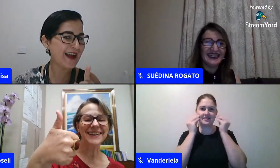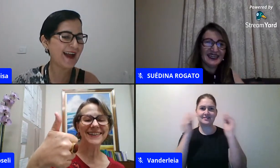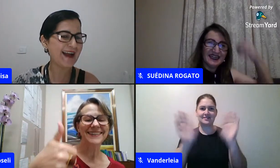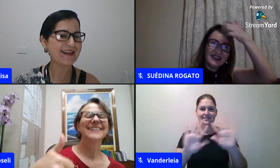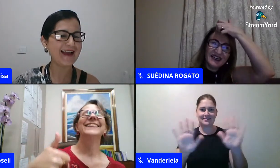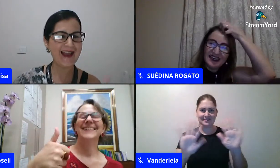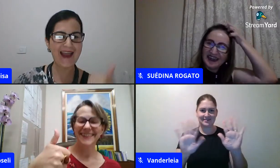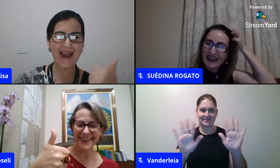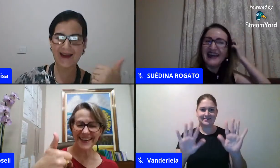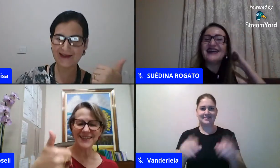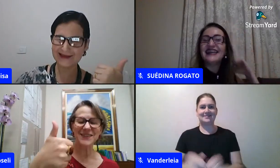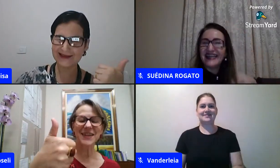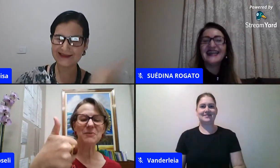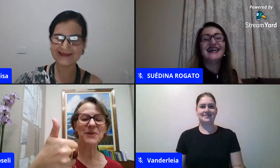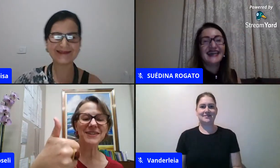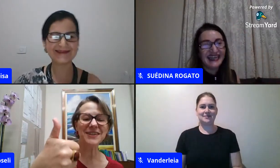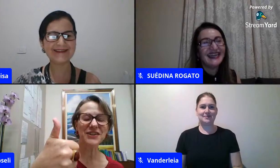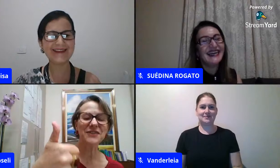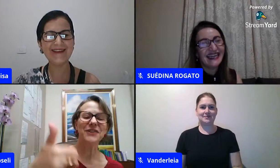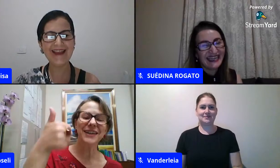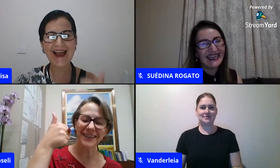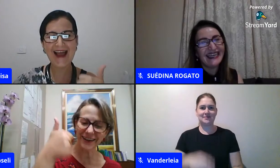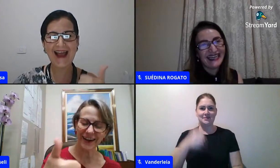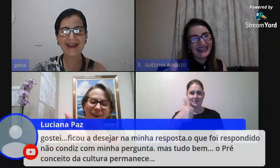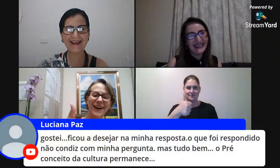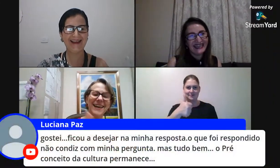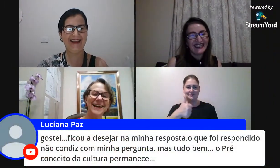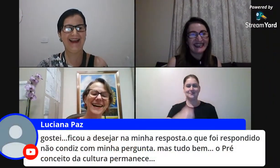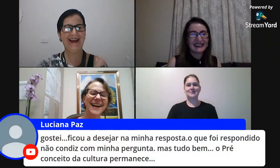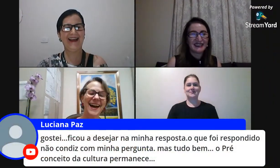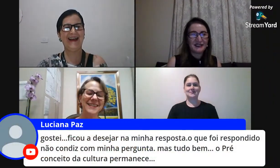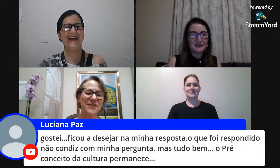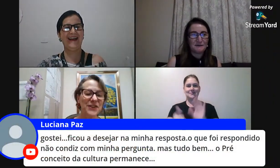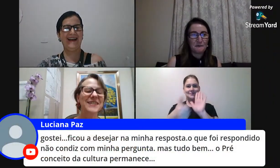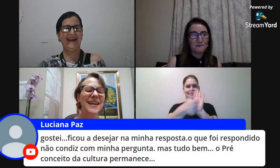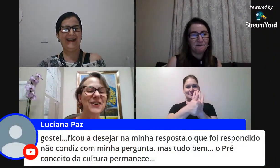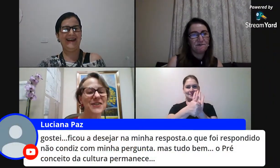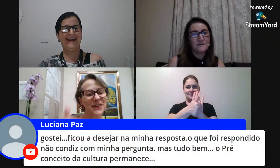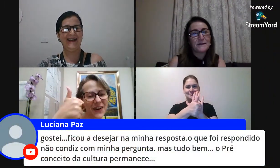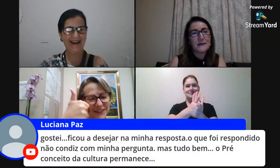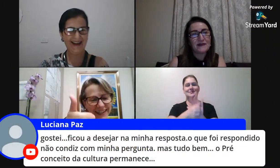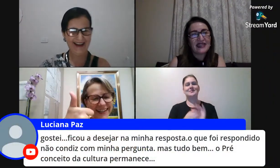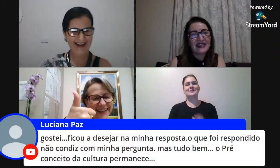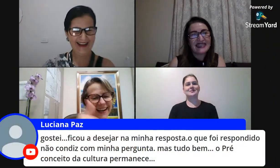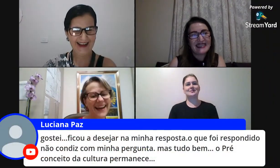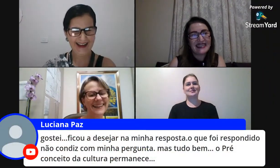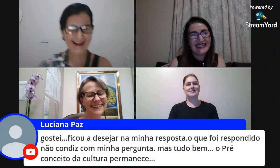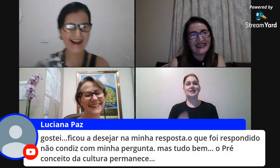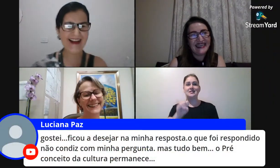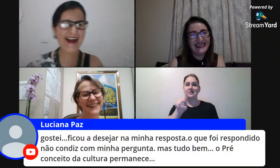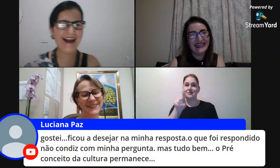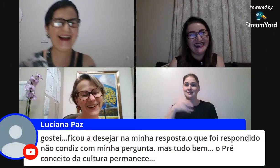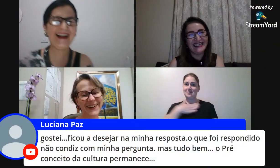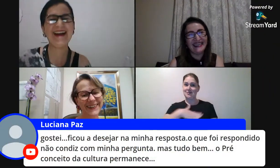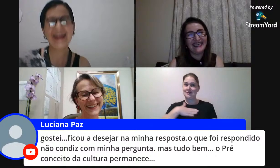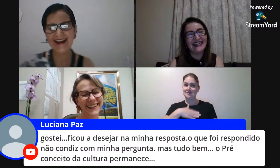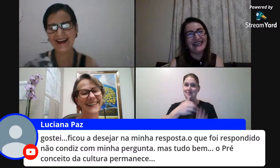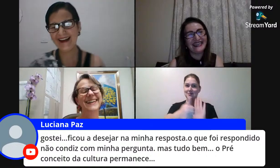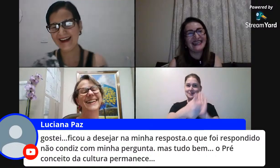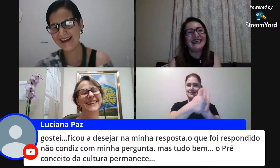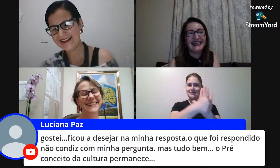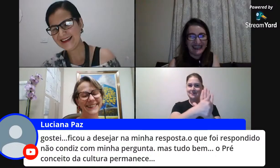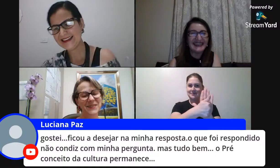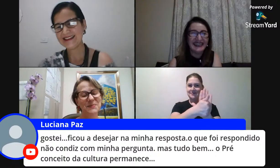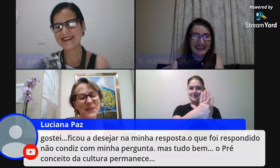beijando se você gostou fica lá tá bom